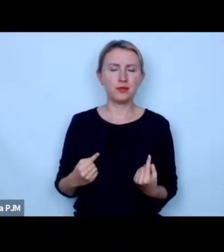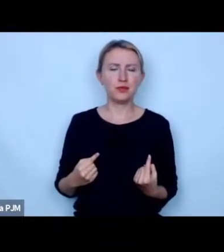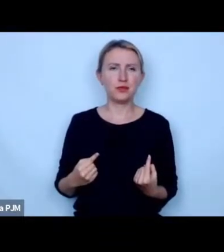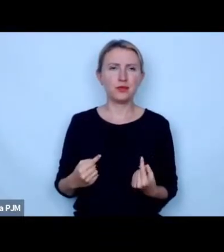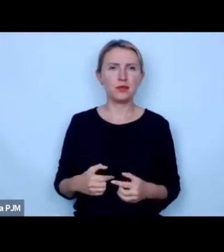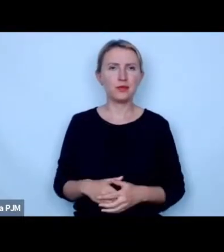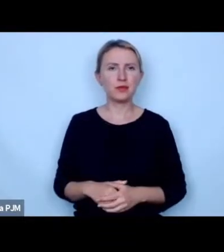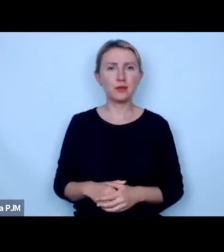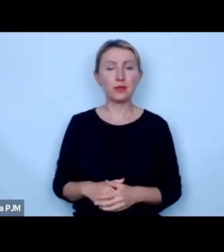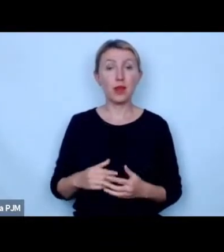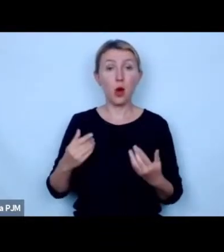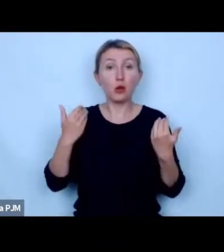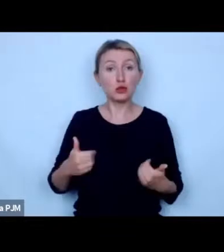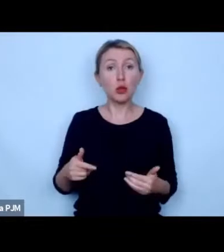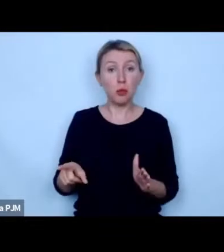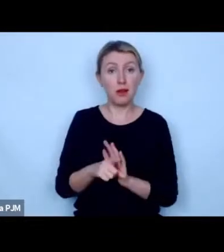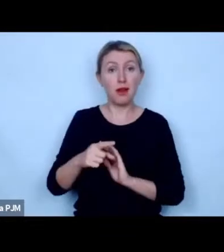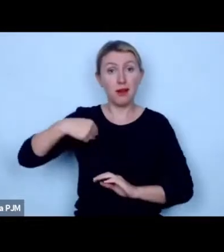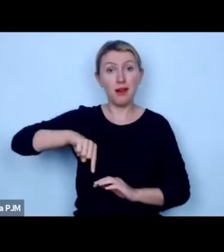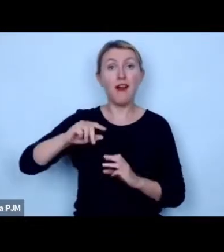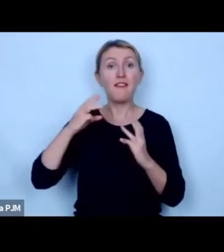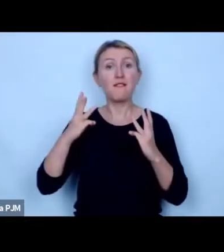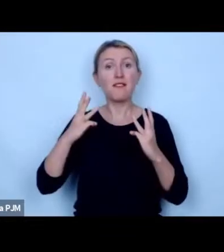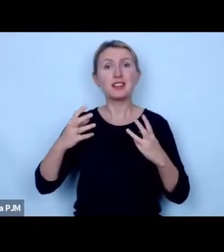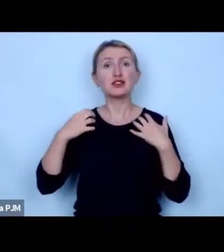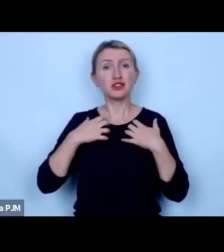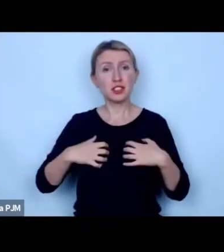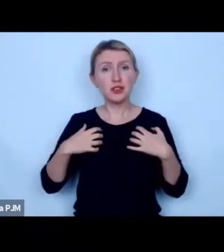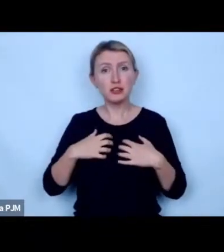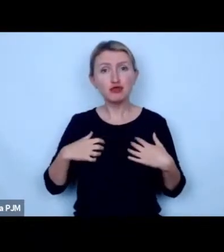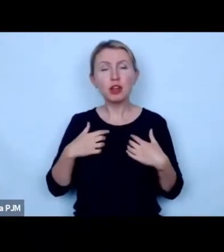ważny jest zwierząt walczą